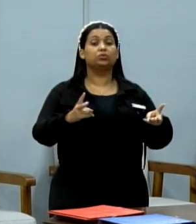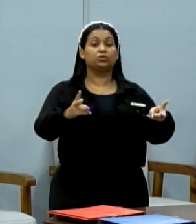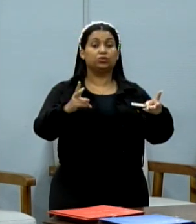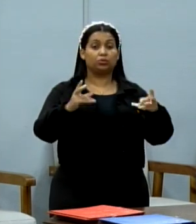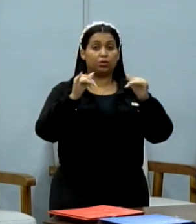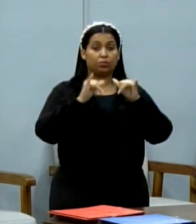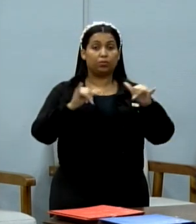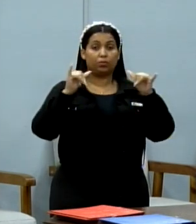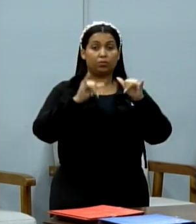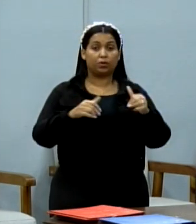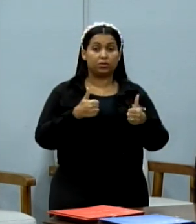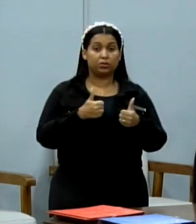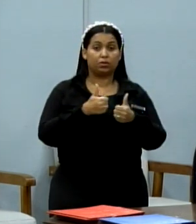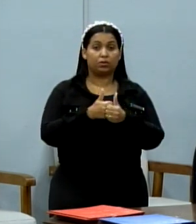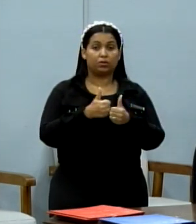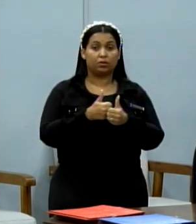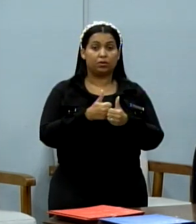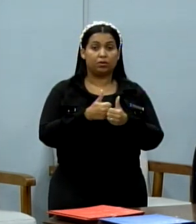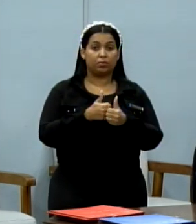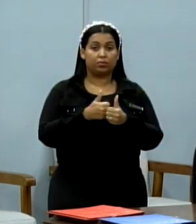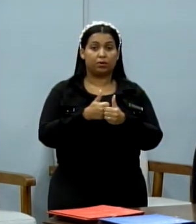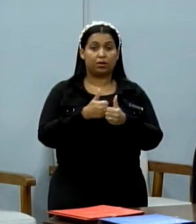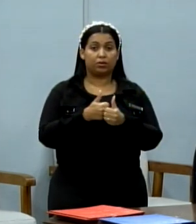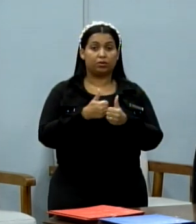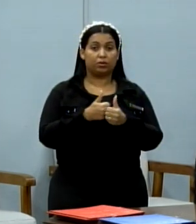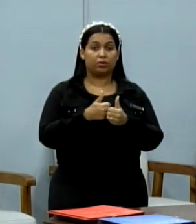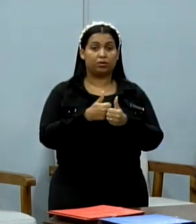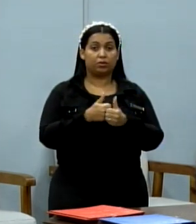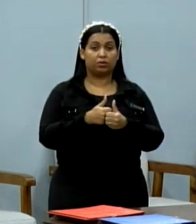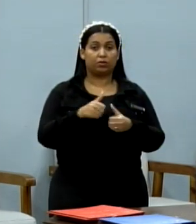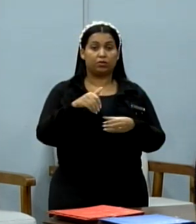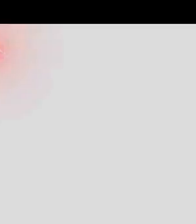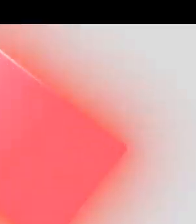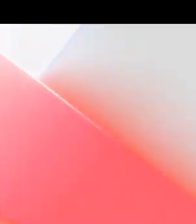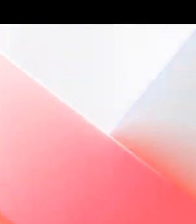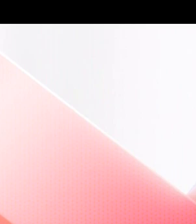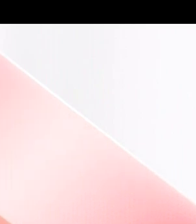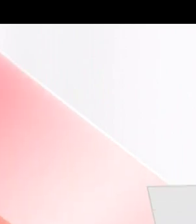dessa votação nos próximos dias.